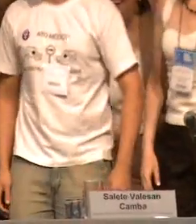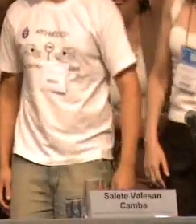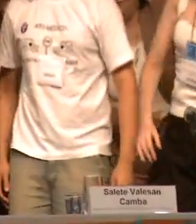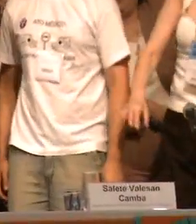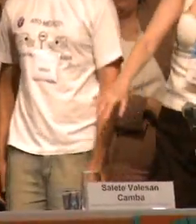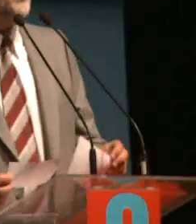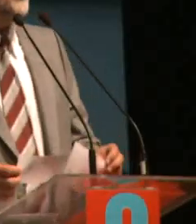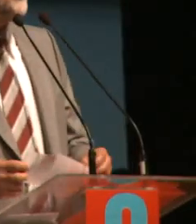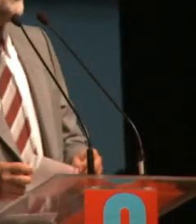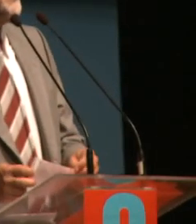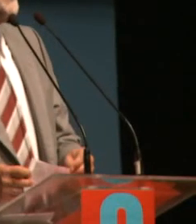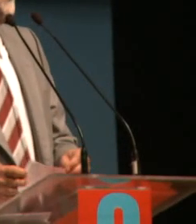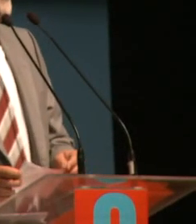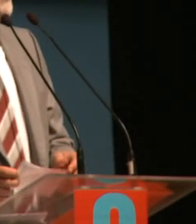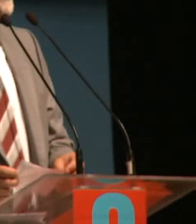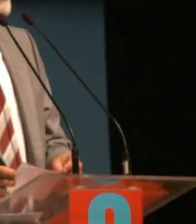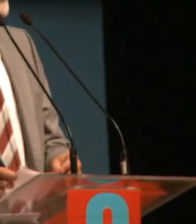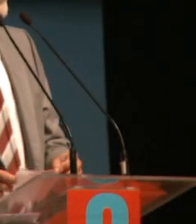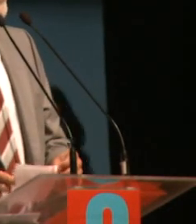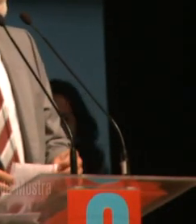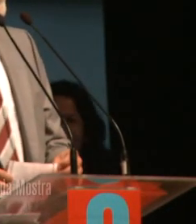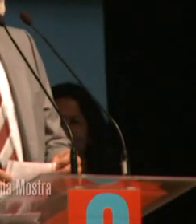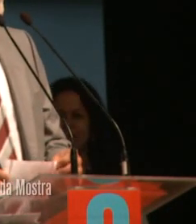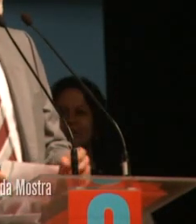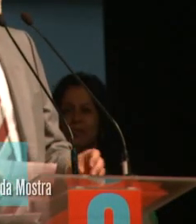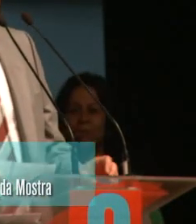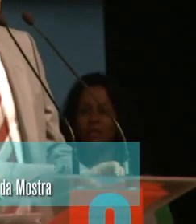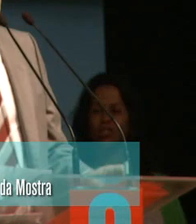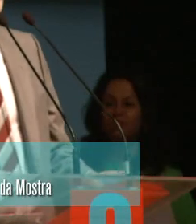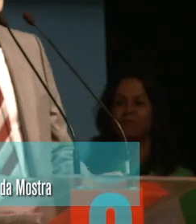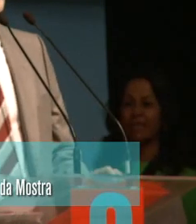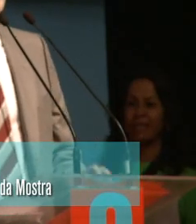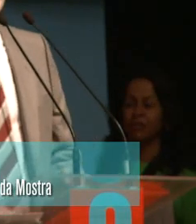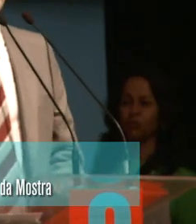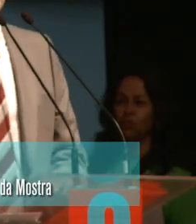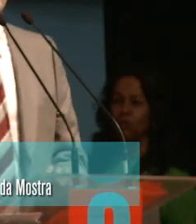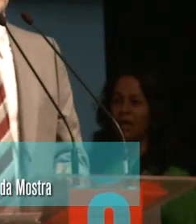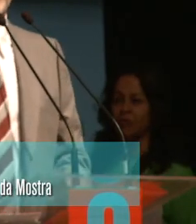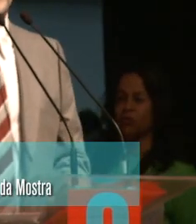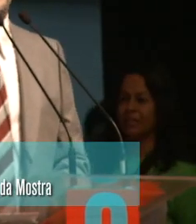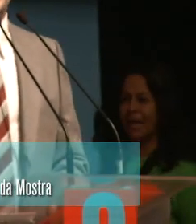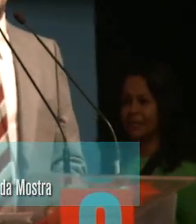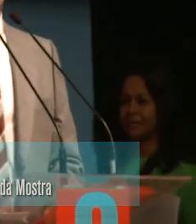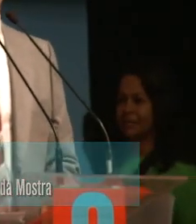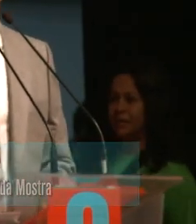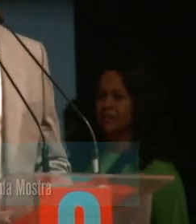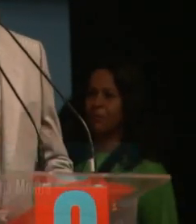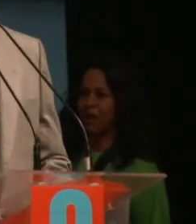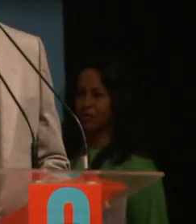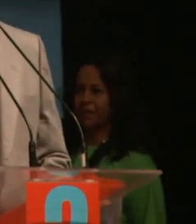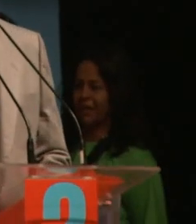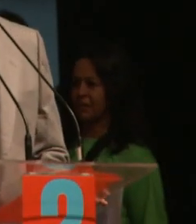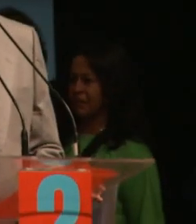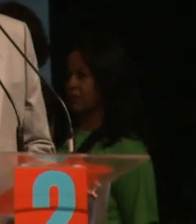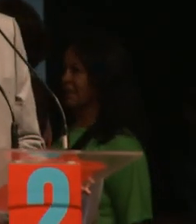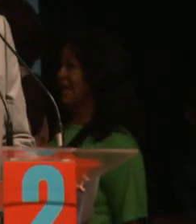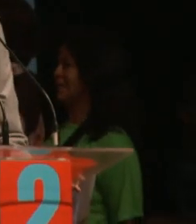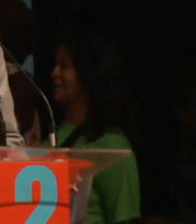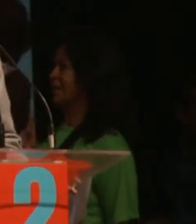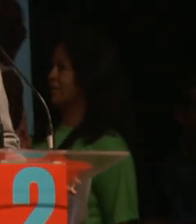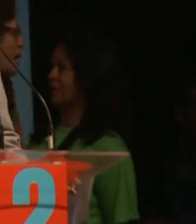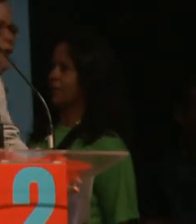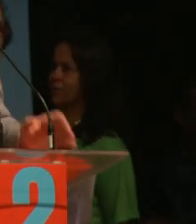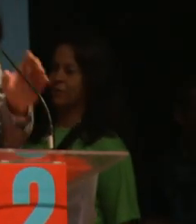Então nós vamos, esse momento de abraço é uma representação de como todos